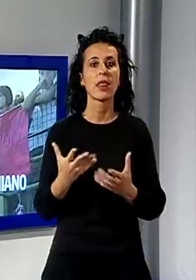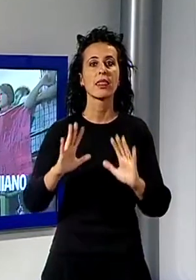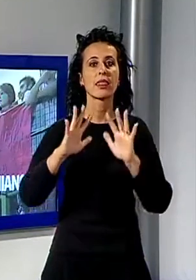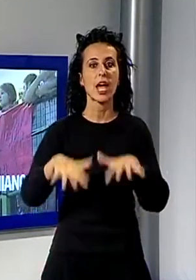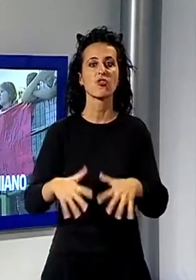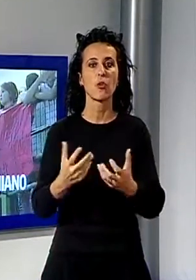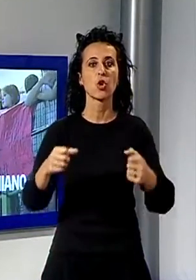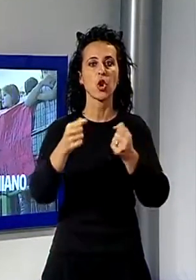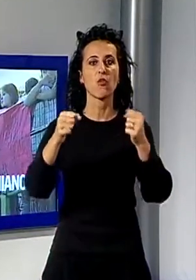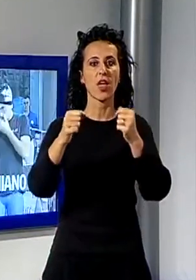di San Felicchio.